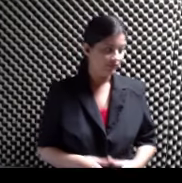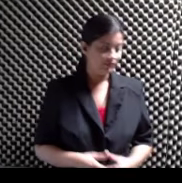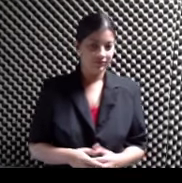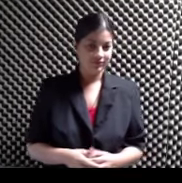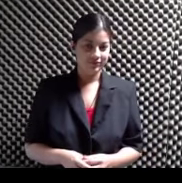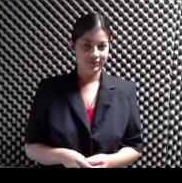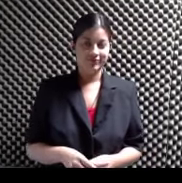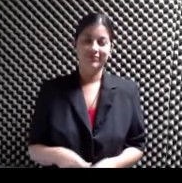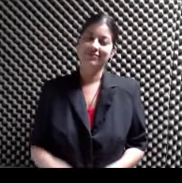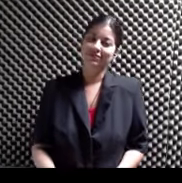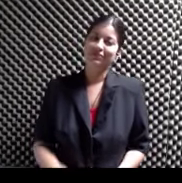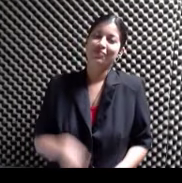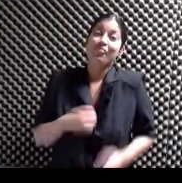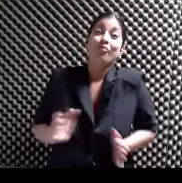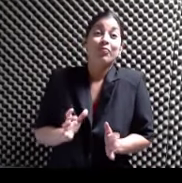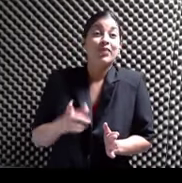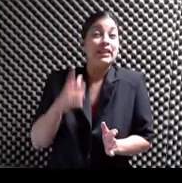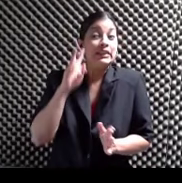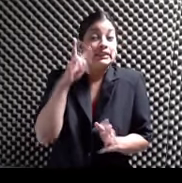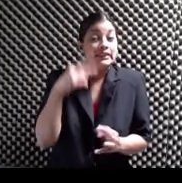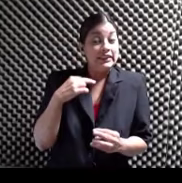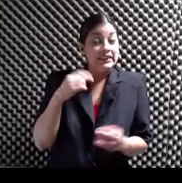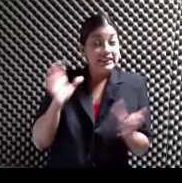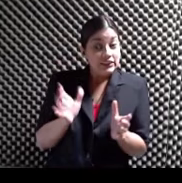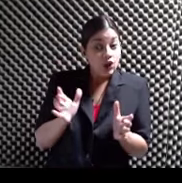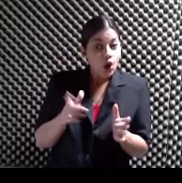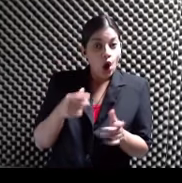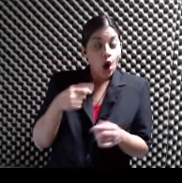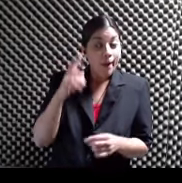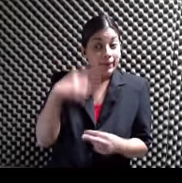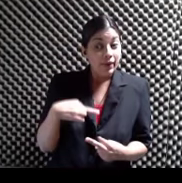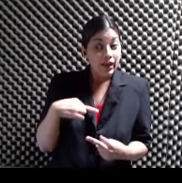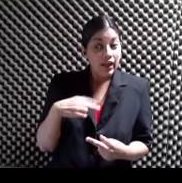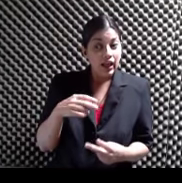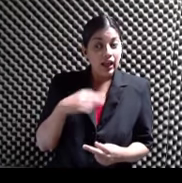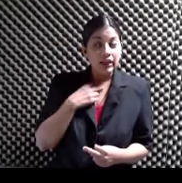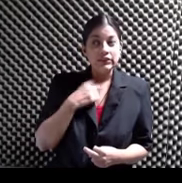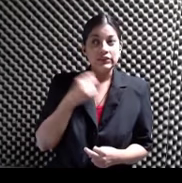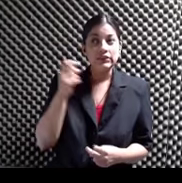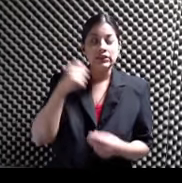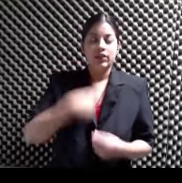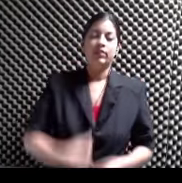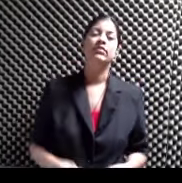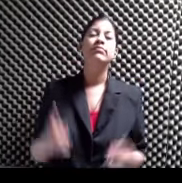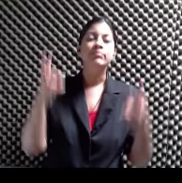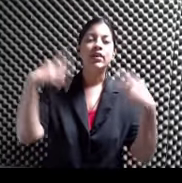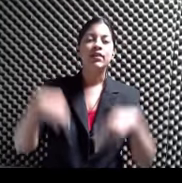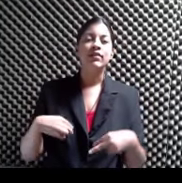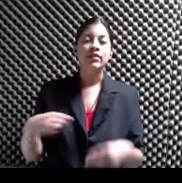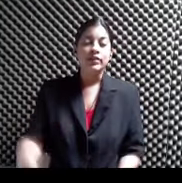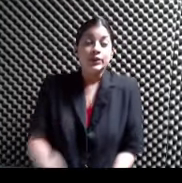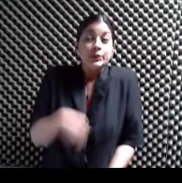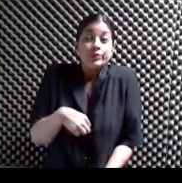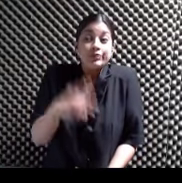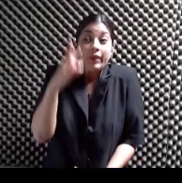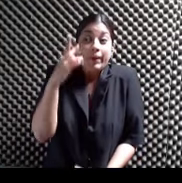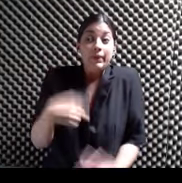Verá, ¿tú crees que esto me queda chiquito? Mira, mira, a ver Mírame con el puesto Ahora mírame sin el puesto Ahora mírame con él